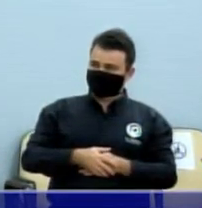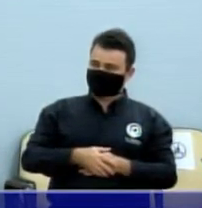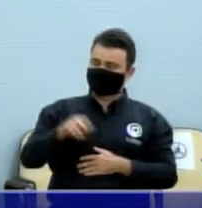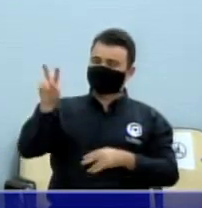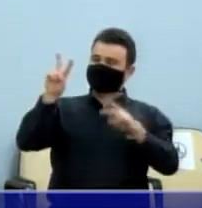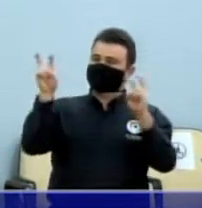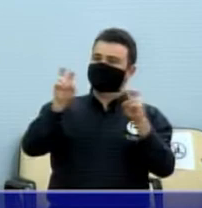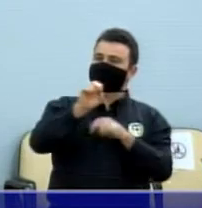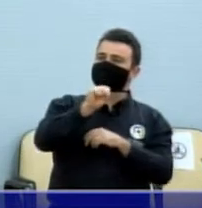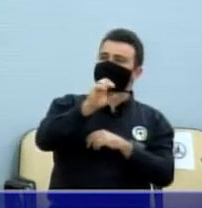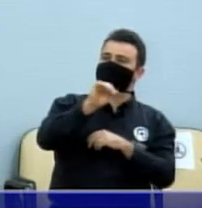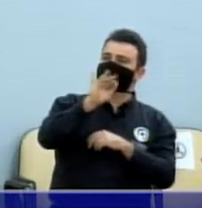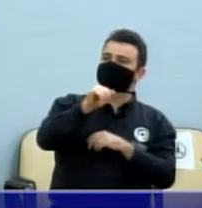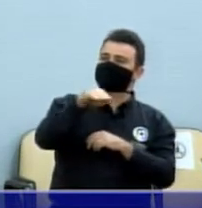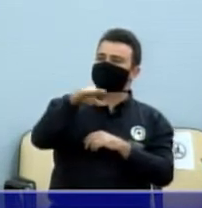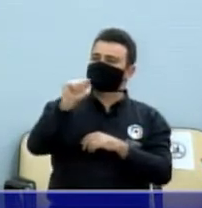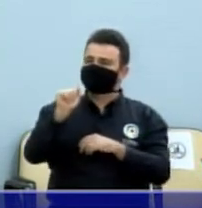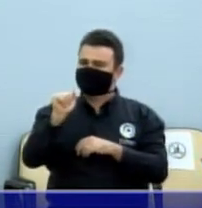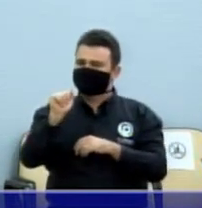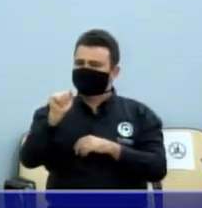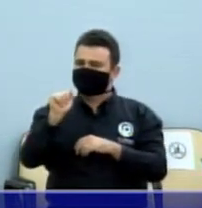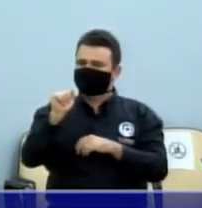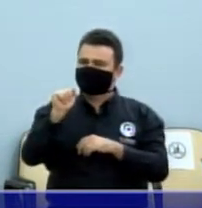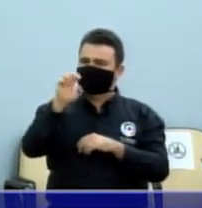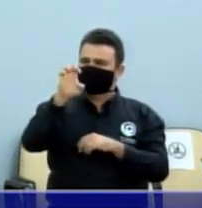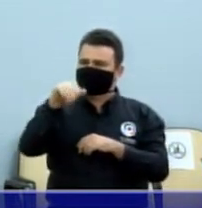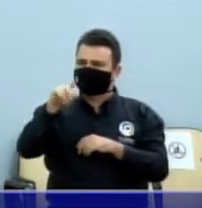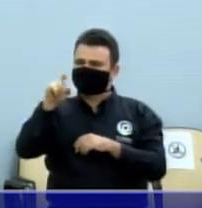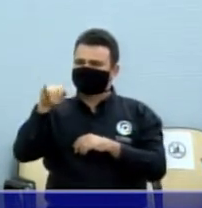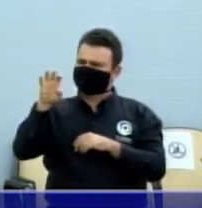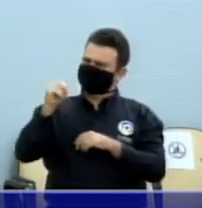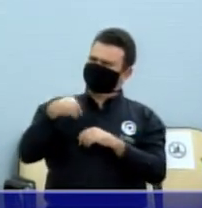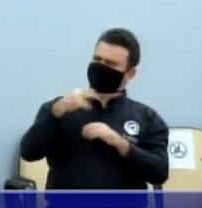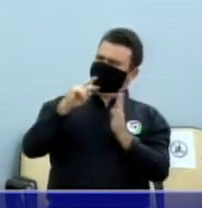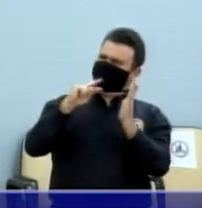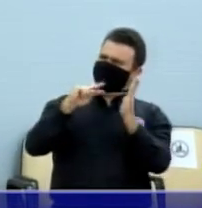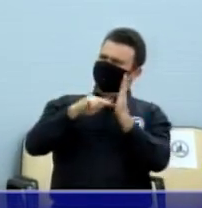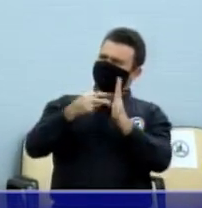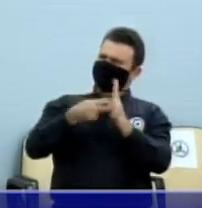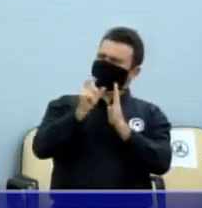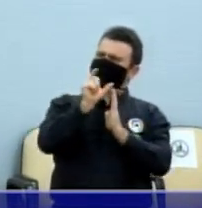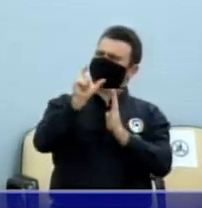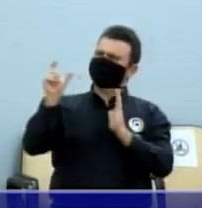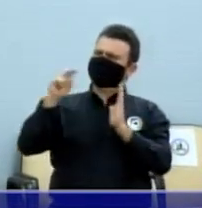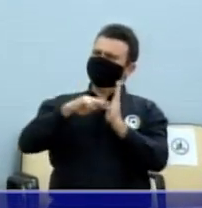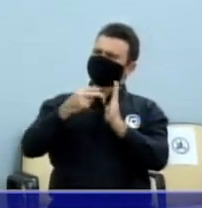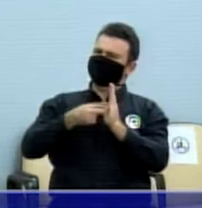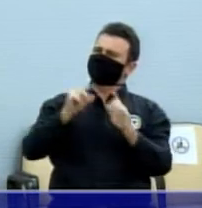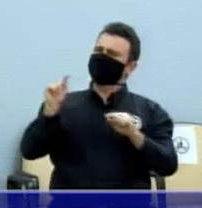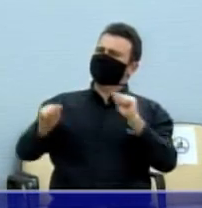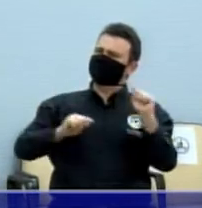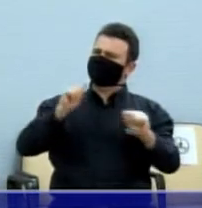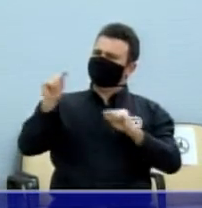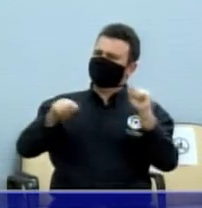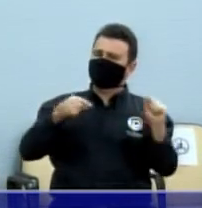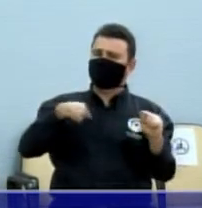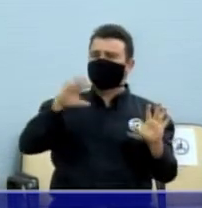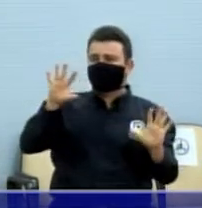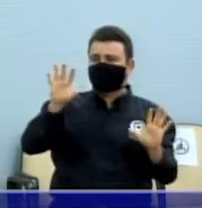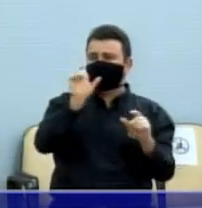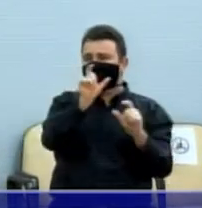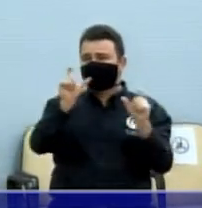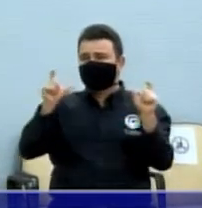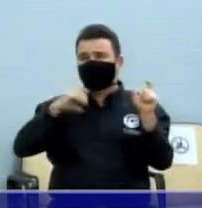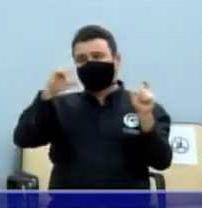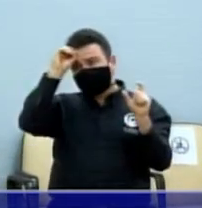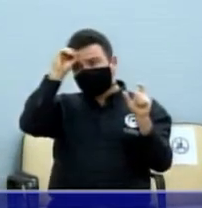em xeque. Eu falei, mas que palavra é essa aí? Aí eu procurei um dicionário legalzinho, que como falo para vocês, a gente é leigo algumas palavras,